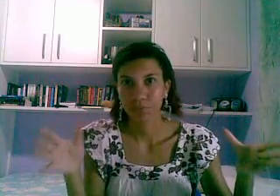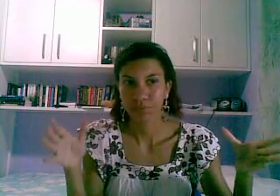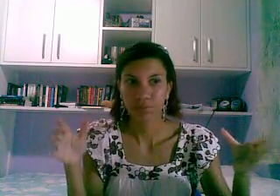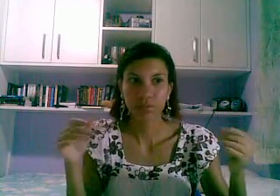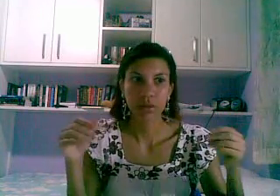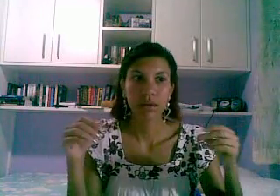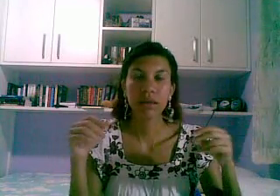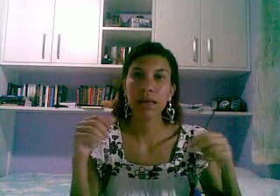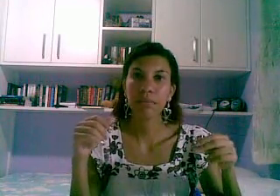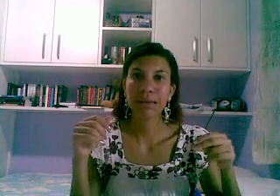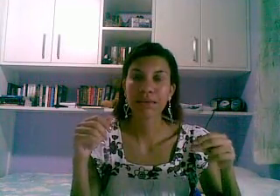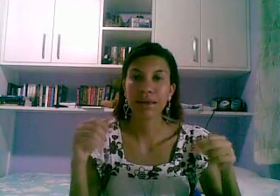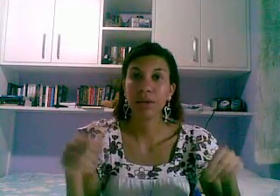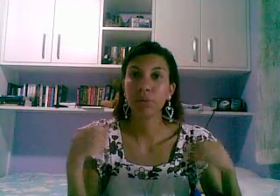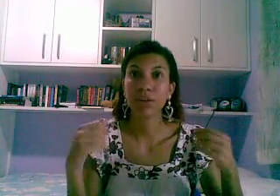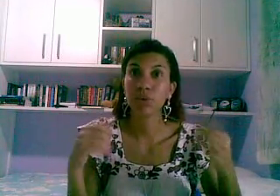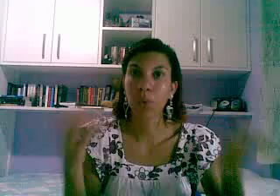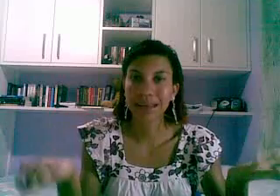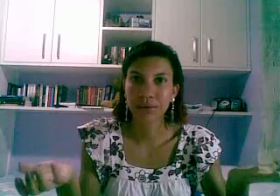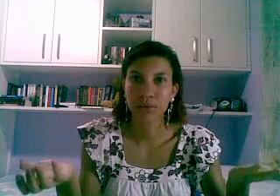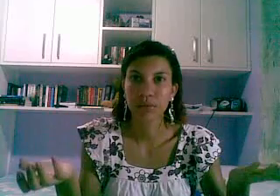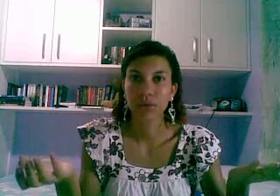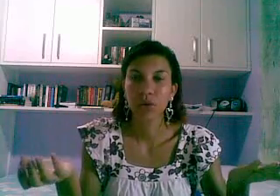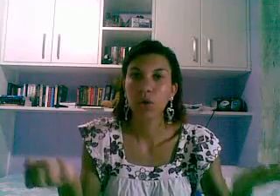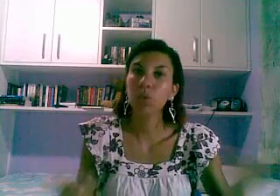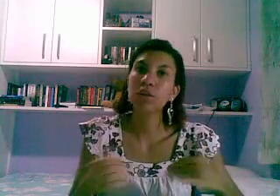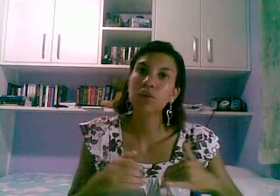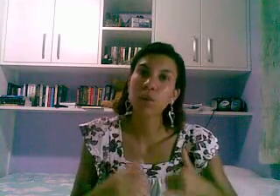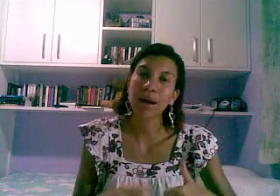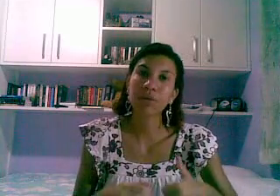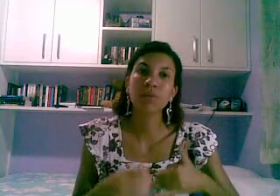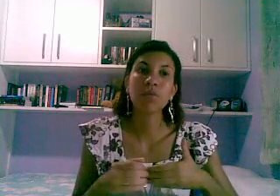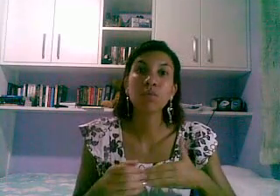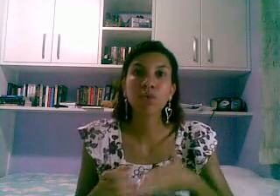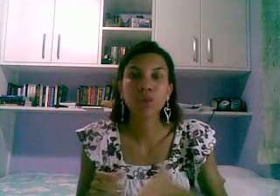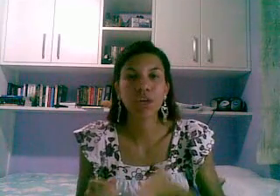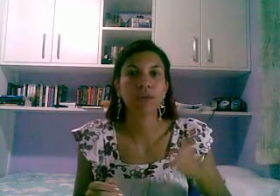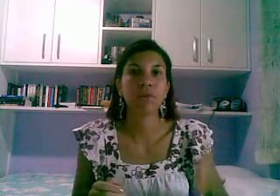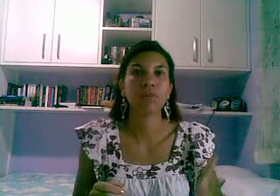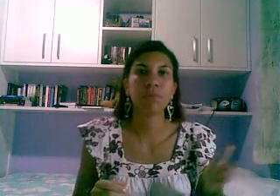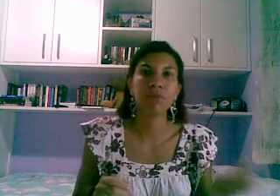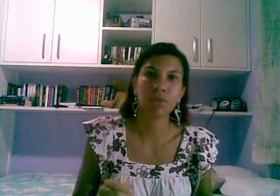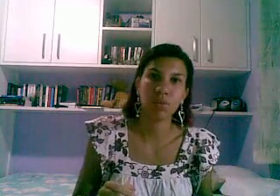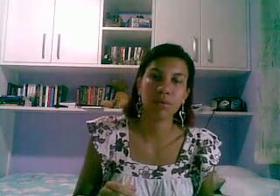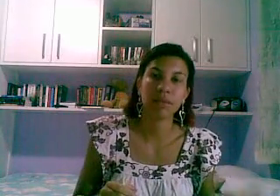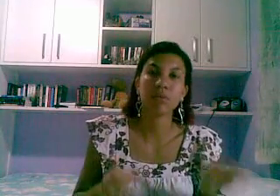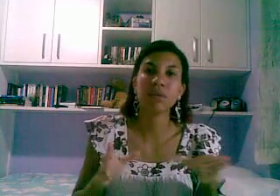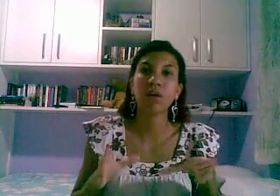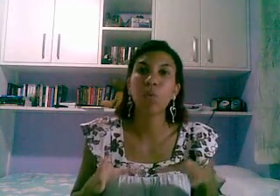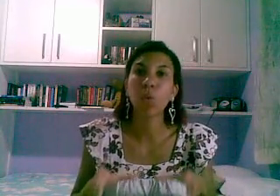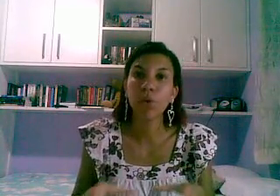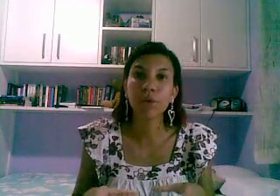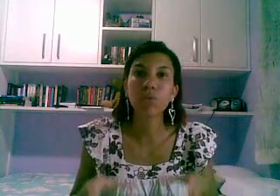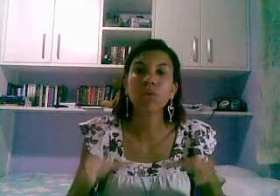e de repente sair no kit 4 o kit 4 eu vou sortear uma nova pessoa então serão oito